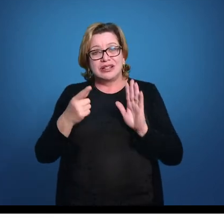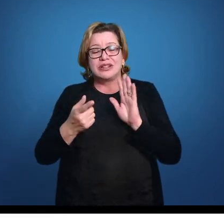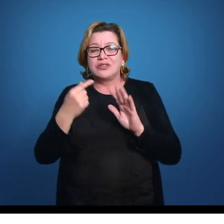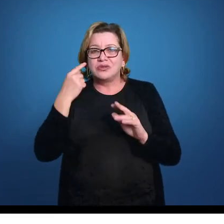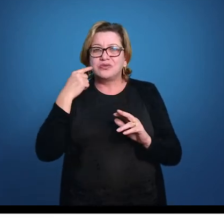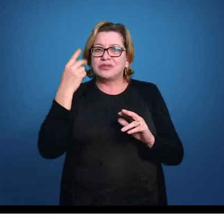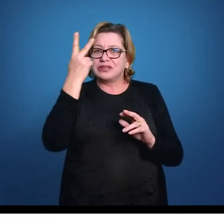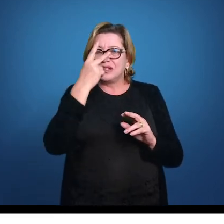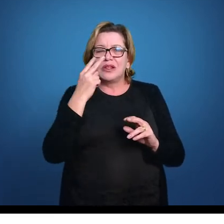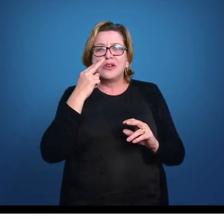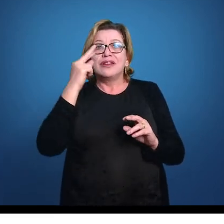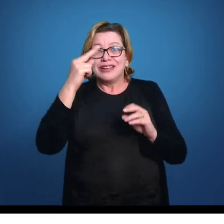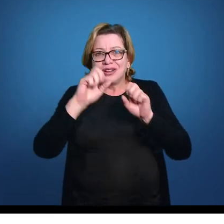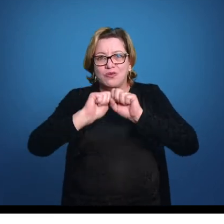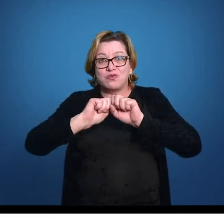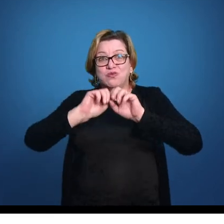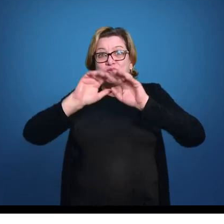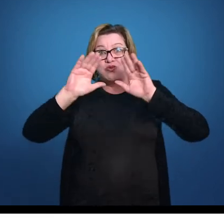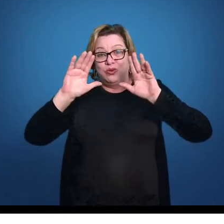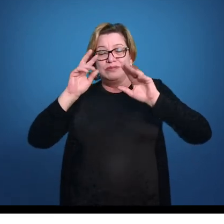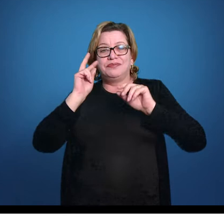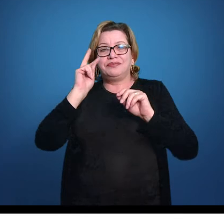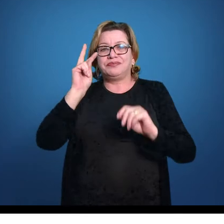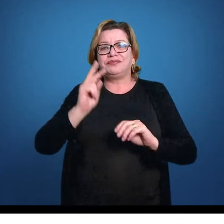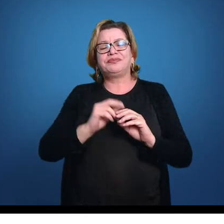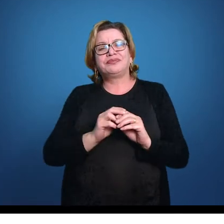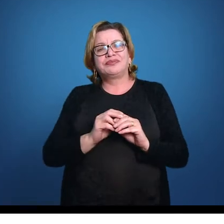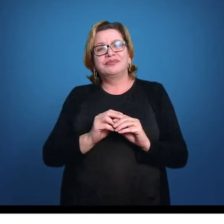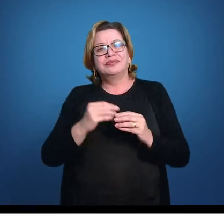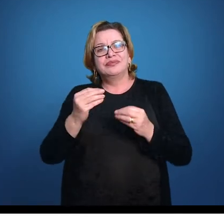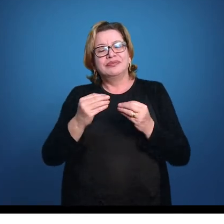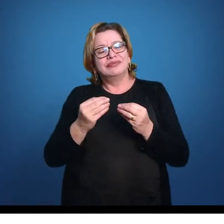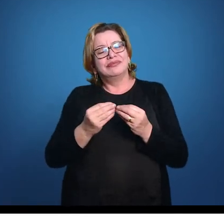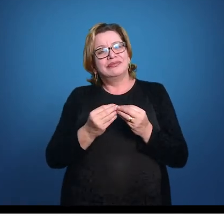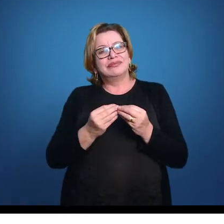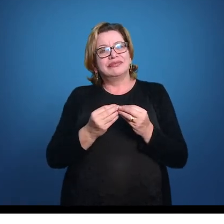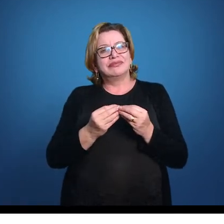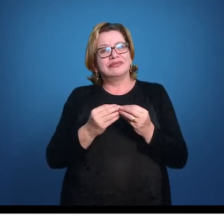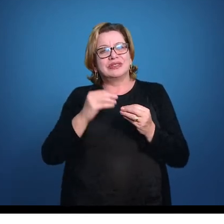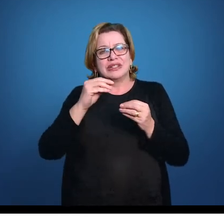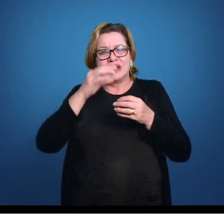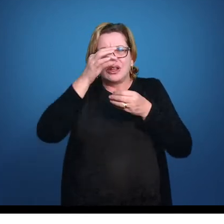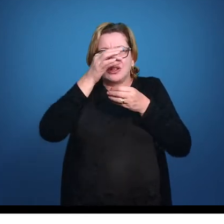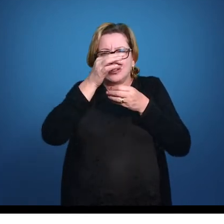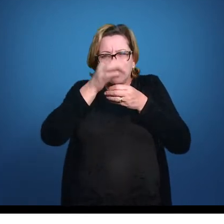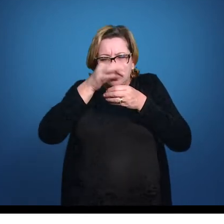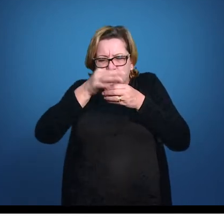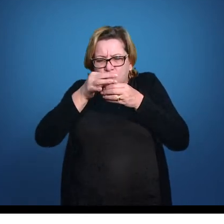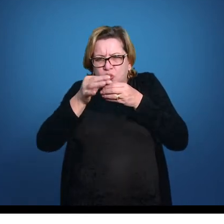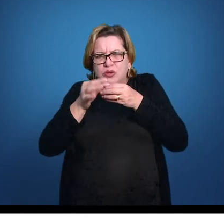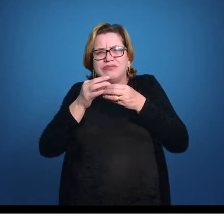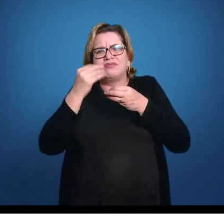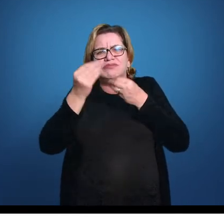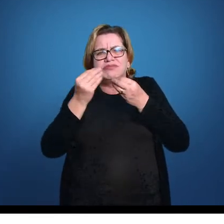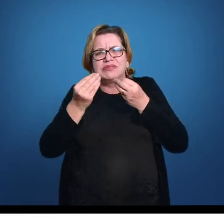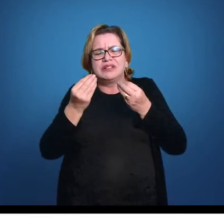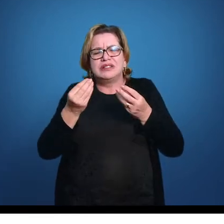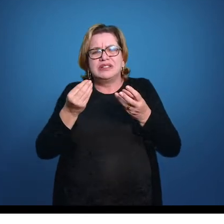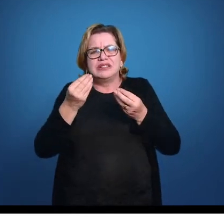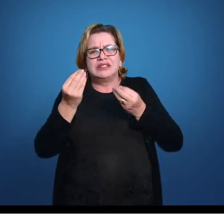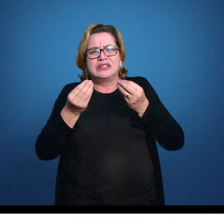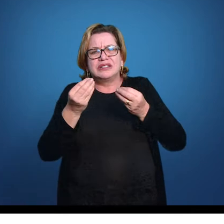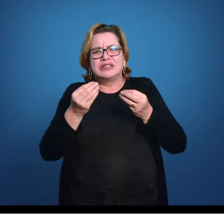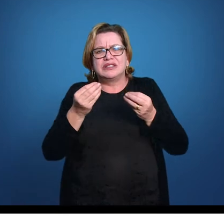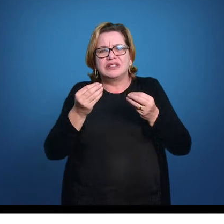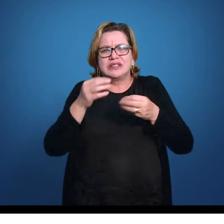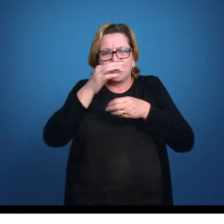figura, ampliando a carinha do tubarão, aqui eu tenho uma superfície toda furadinha, toda cheia de orifícios,